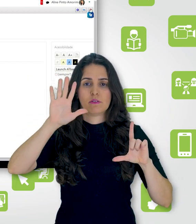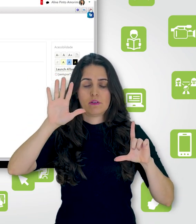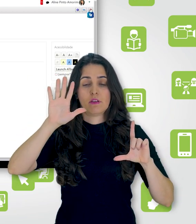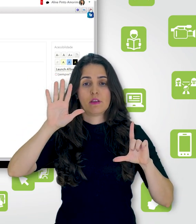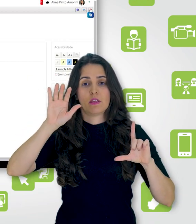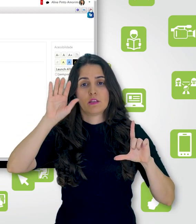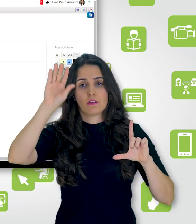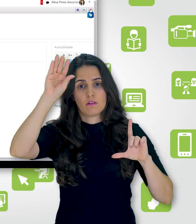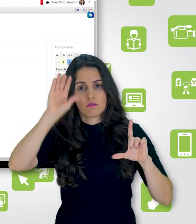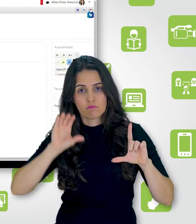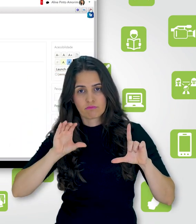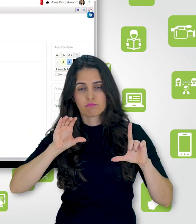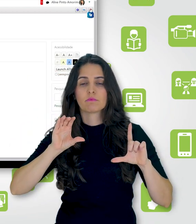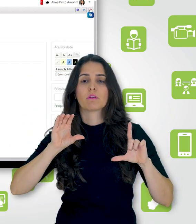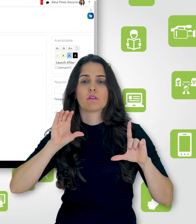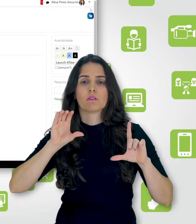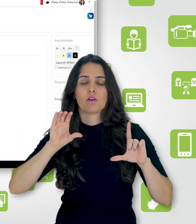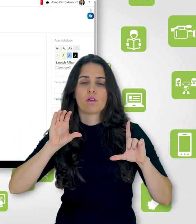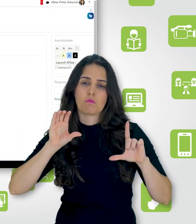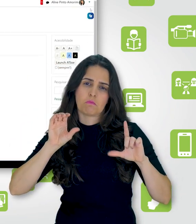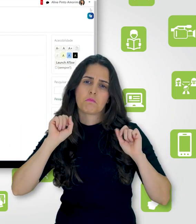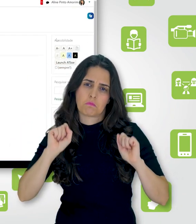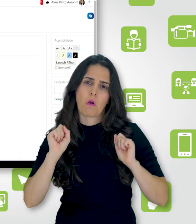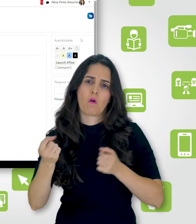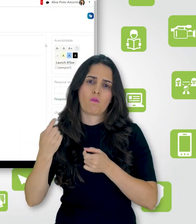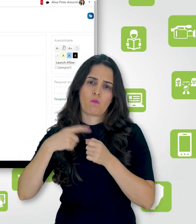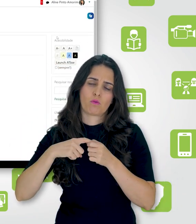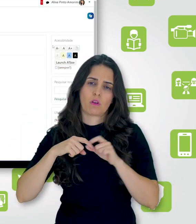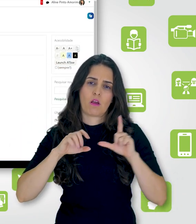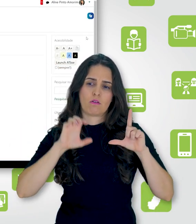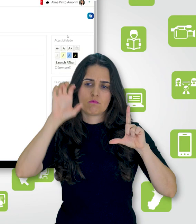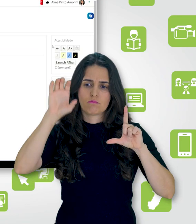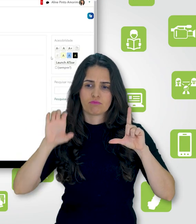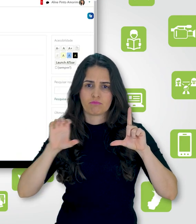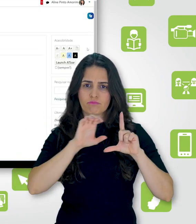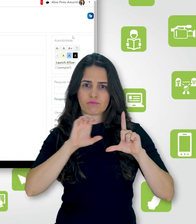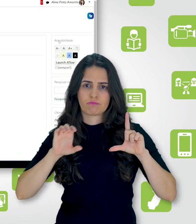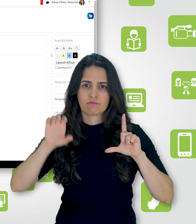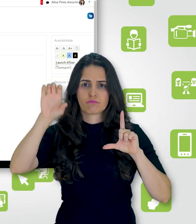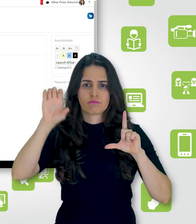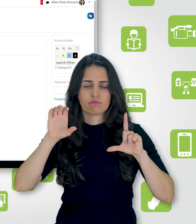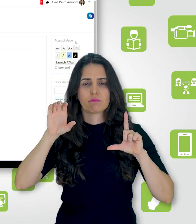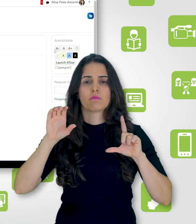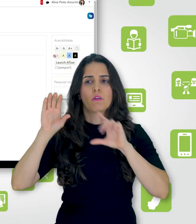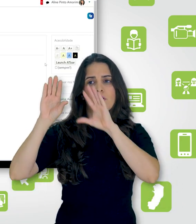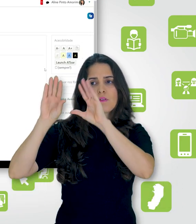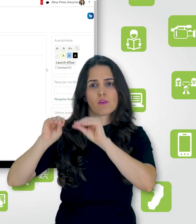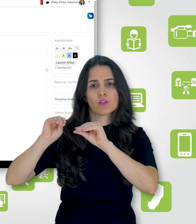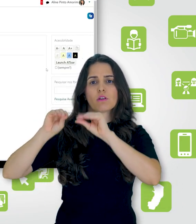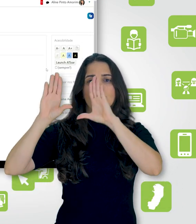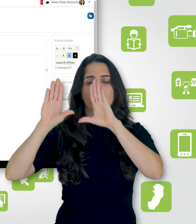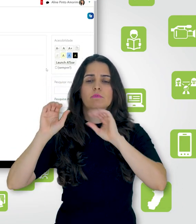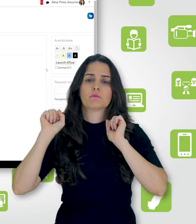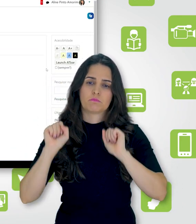posso retornar e continuar com o bloco de acessibilidade aqui na direita.